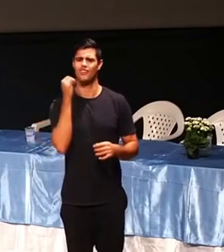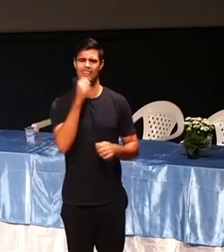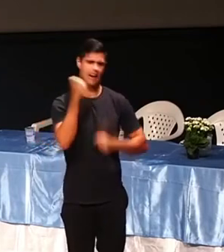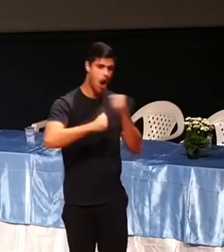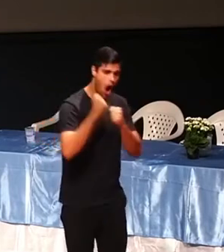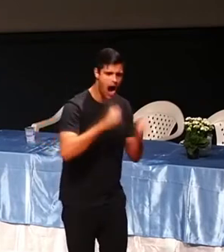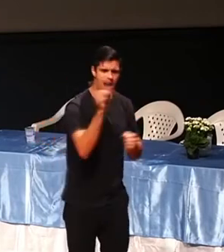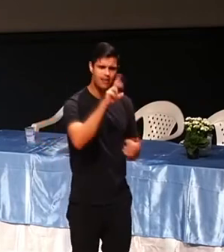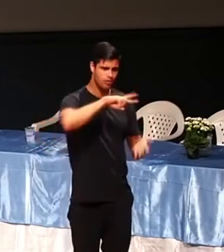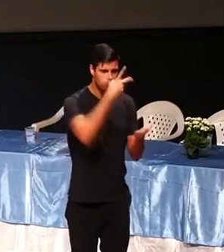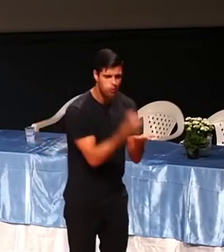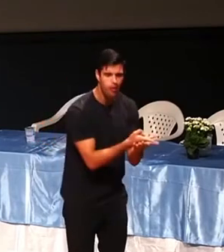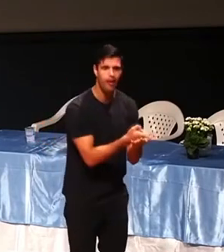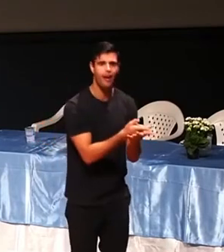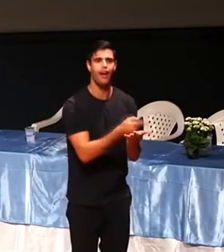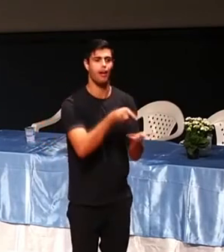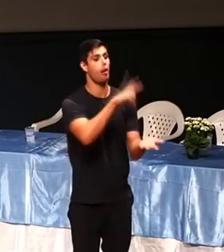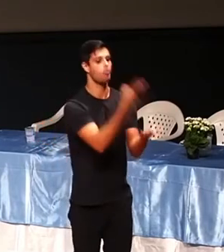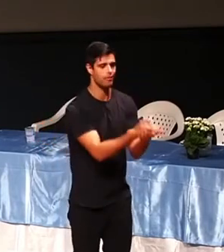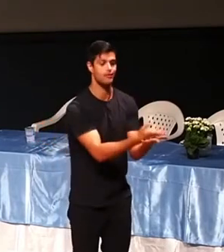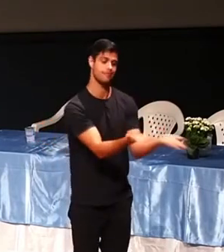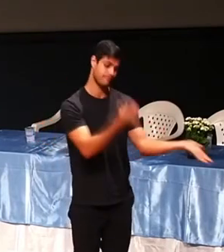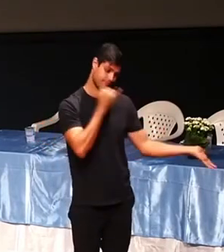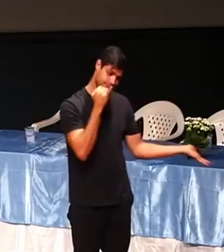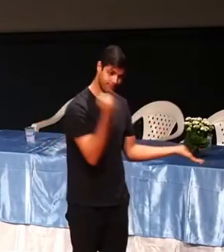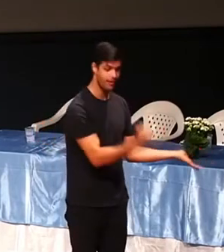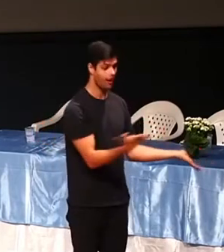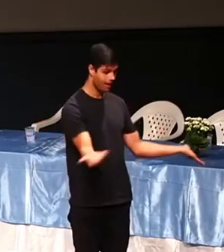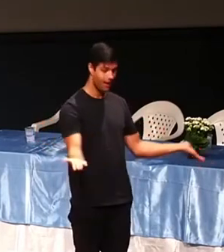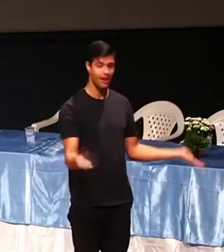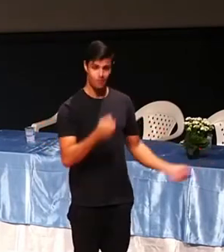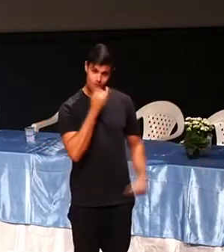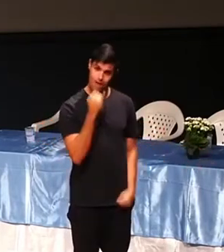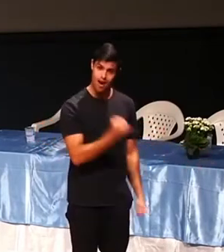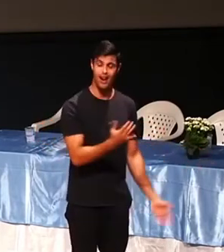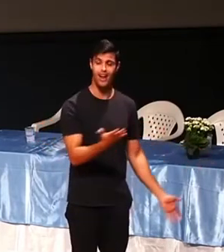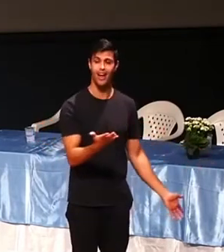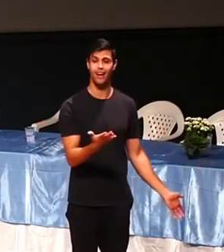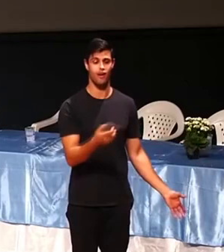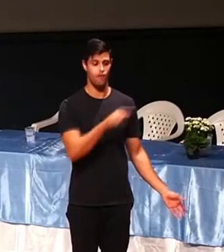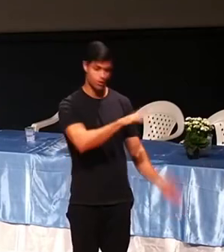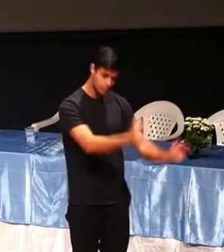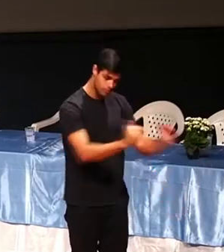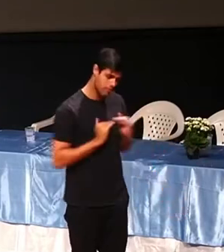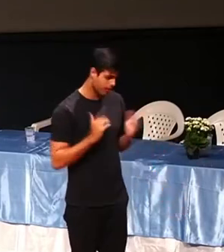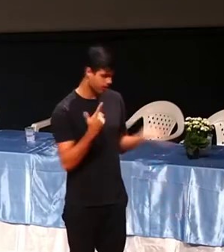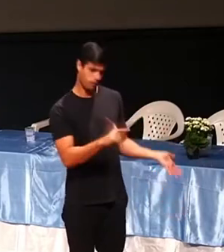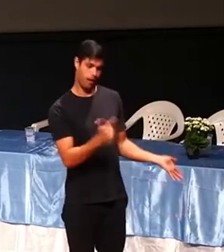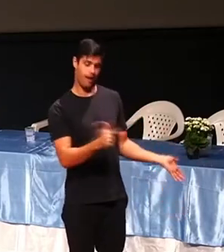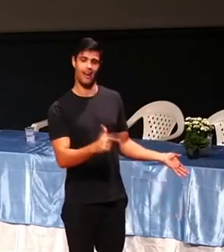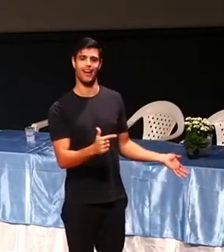Ó, duas palavras negativas. Eu não te disse que você ia cair? Você não me obedece?